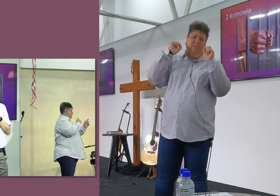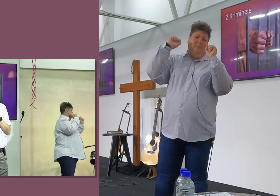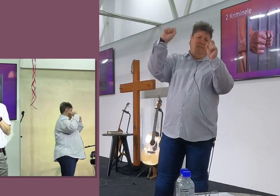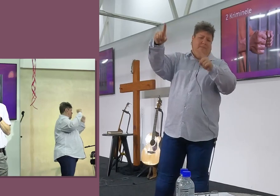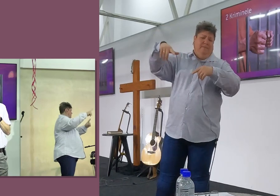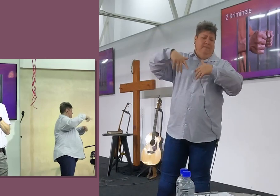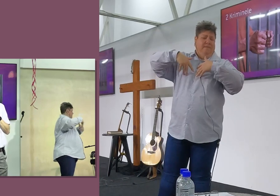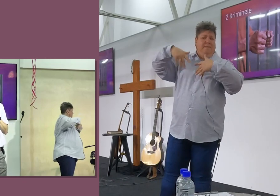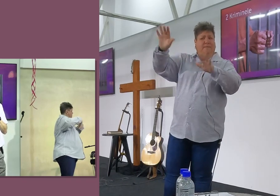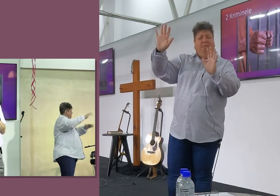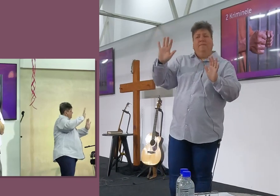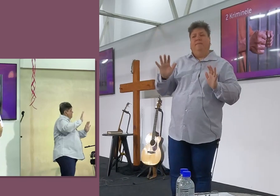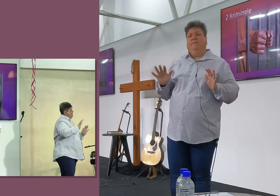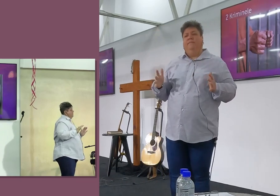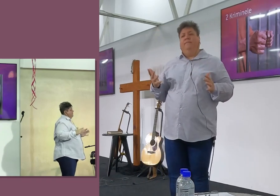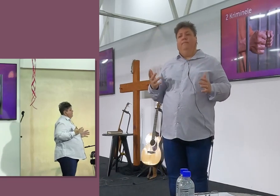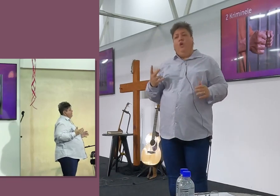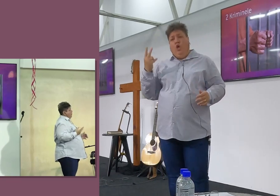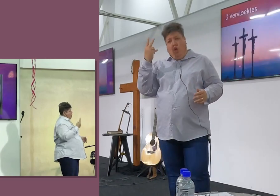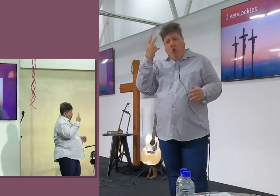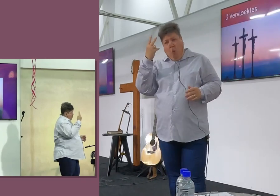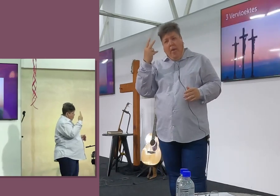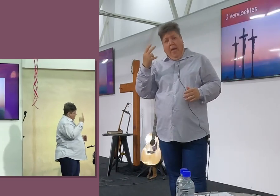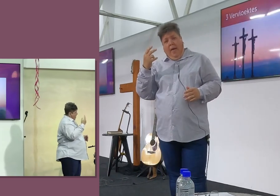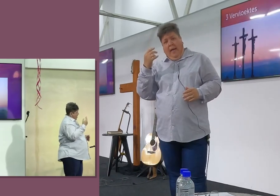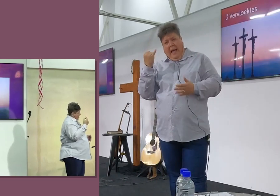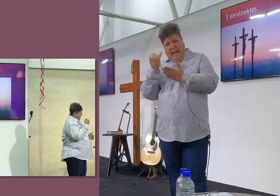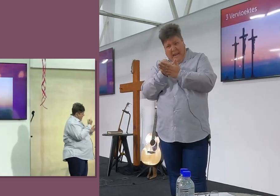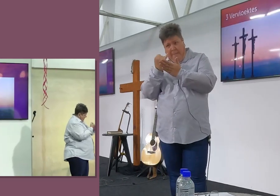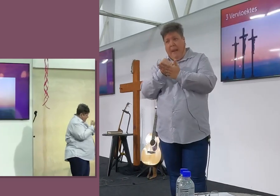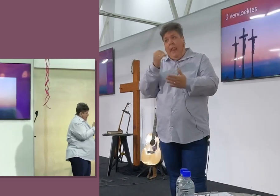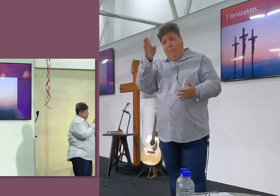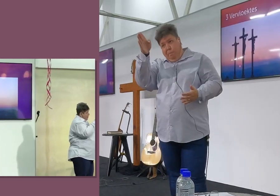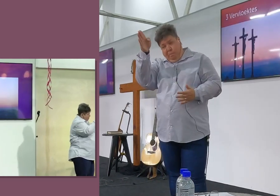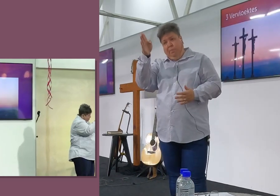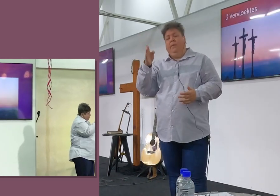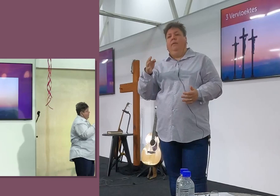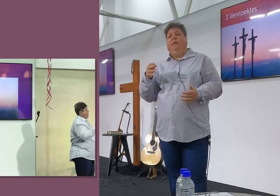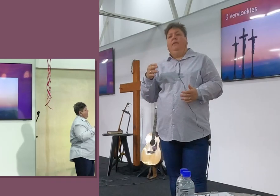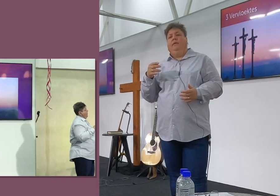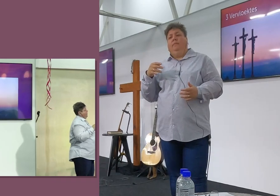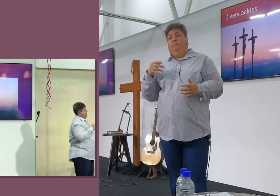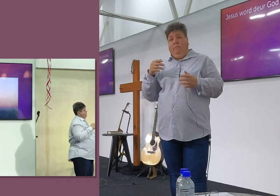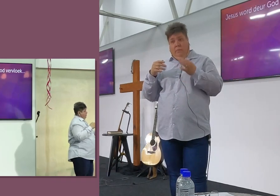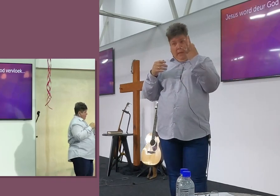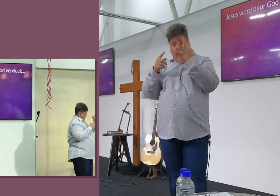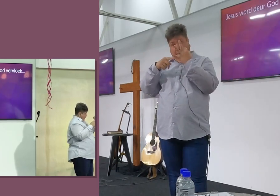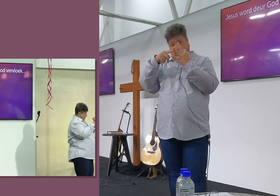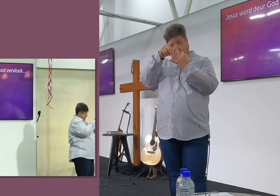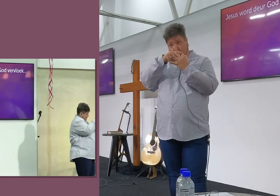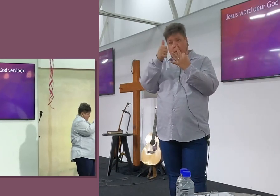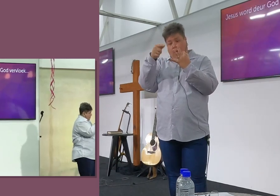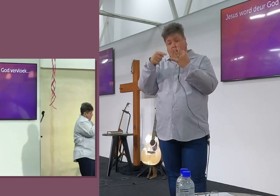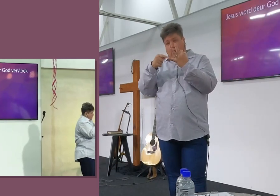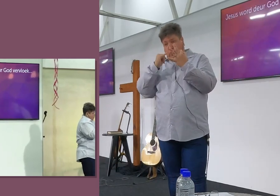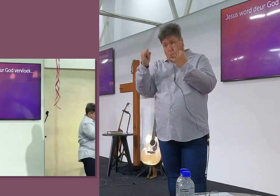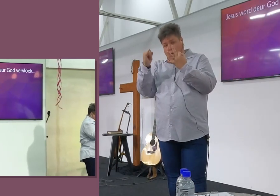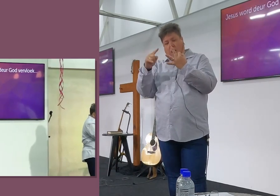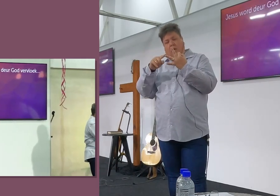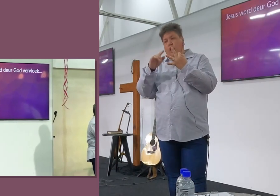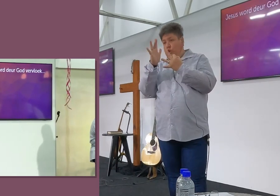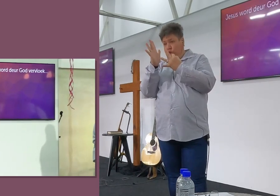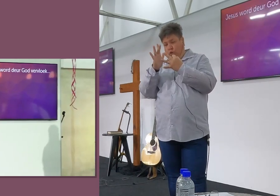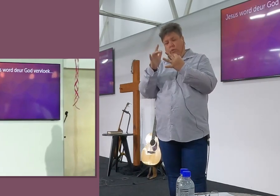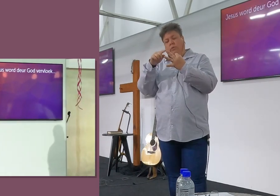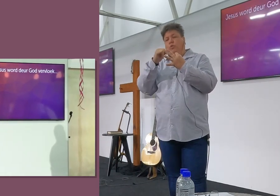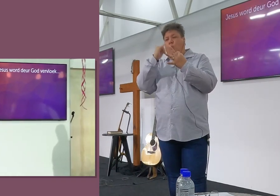skuldig bevinding geë, So dit was net 2 kriminele, Jesus was onskuldig, En hy was, Hy was sonder sonde, Dit was 3 vervloektes, En, Hier is